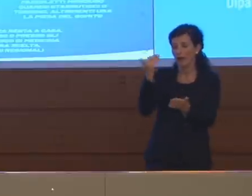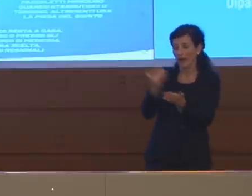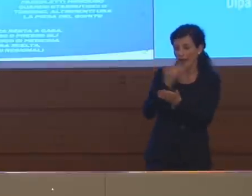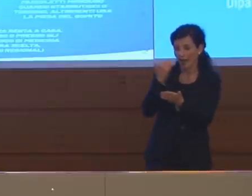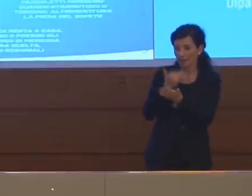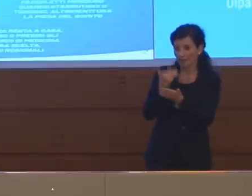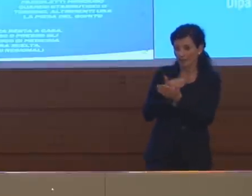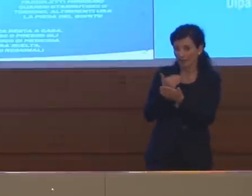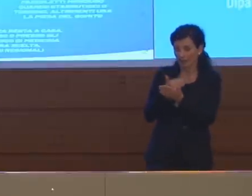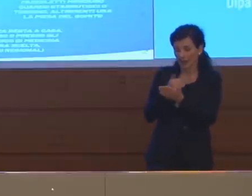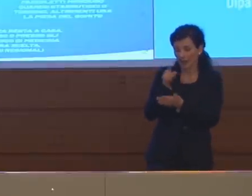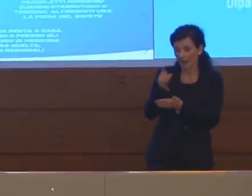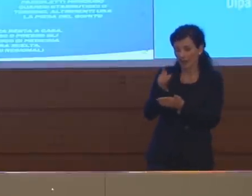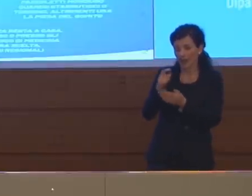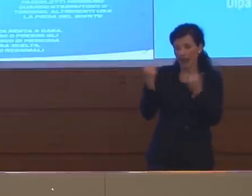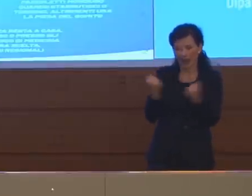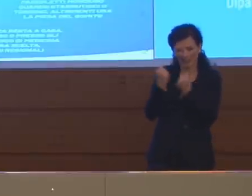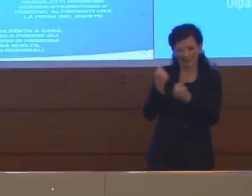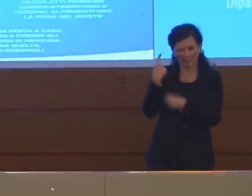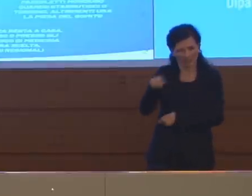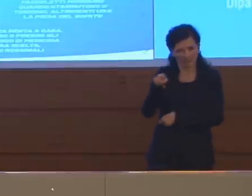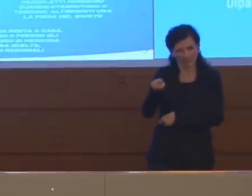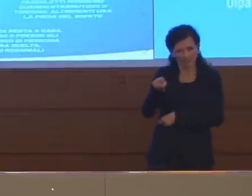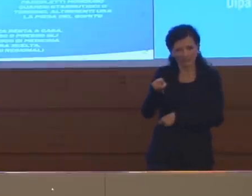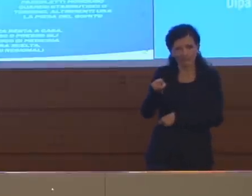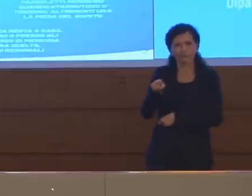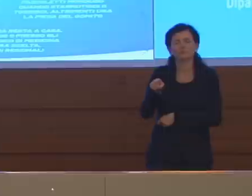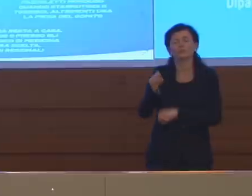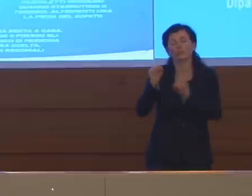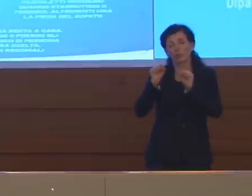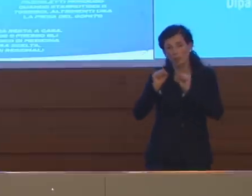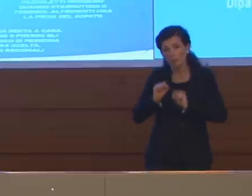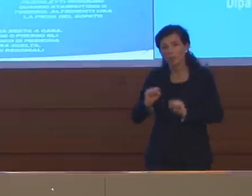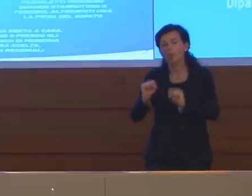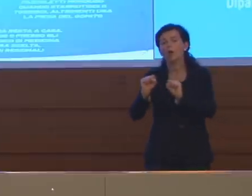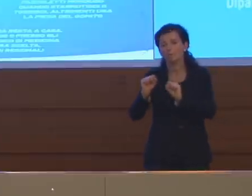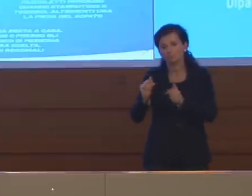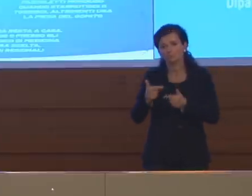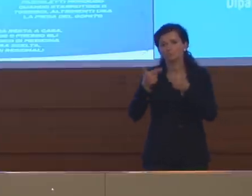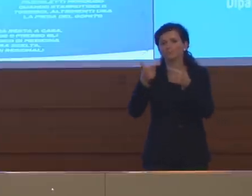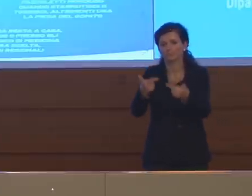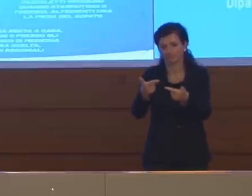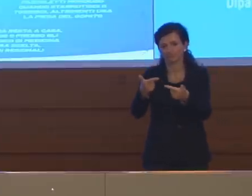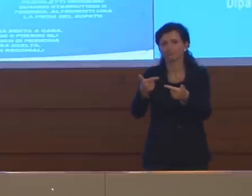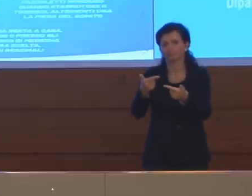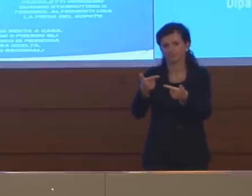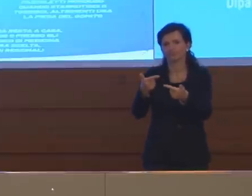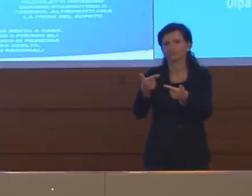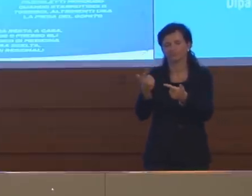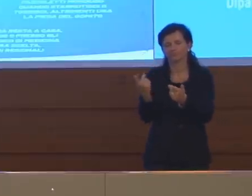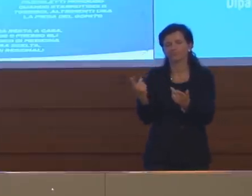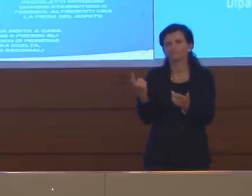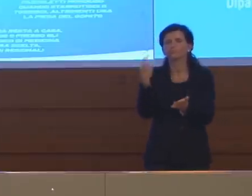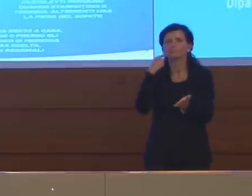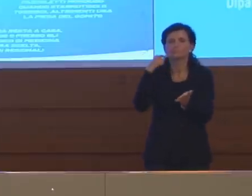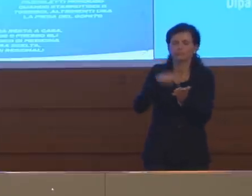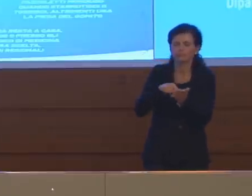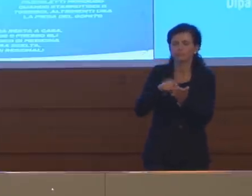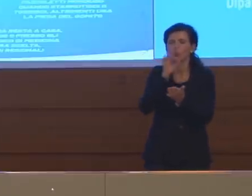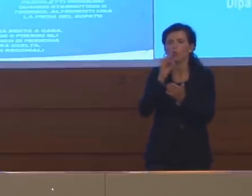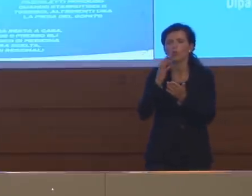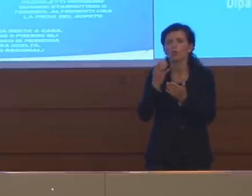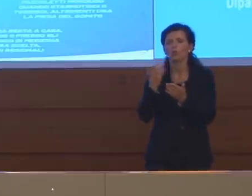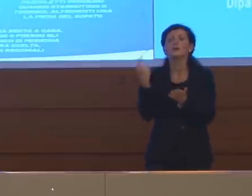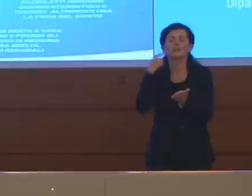che quel tipo di attività possa generare di nuovo favorire